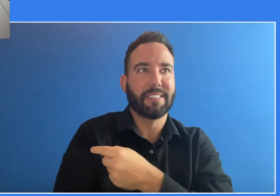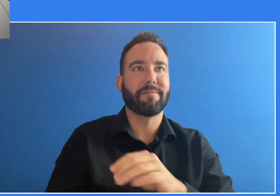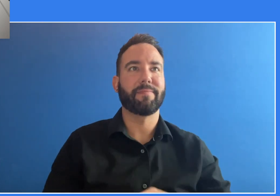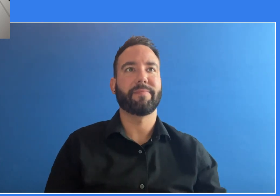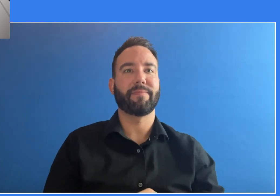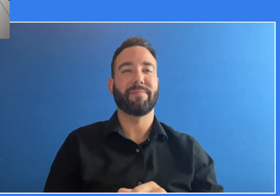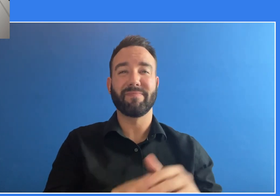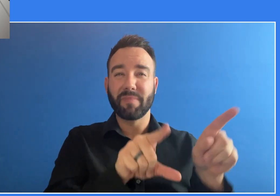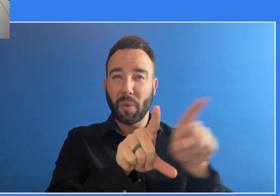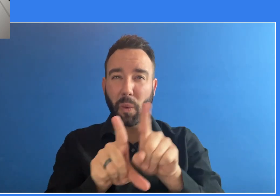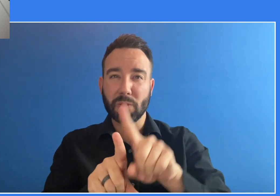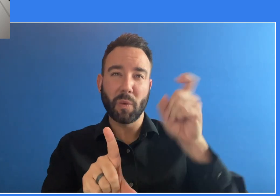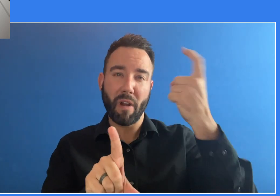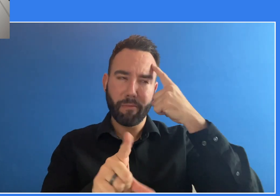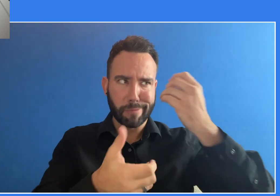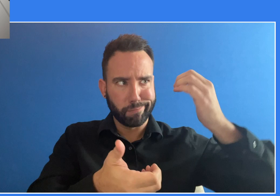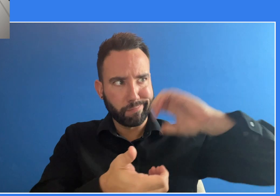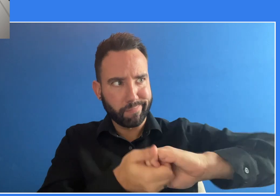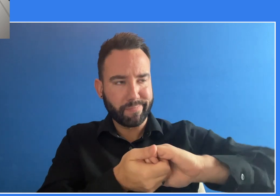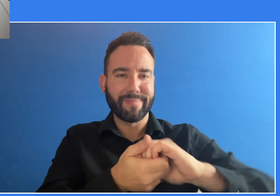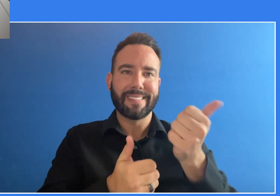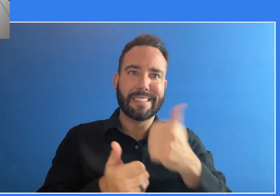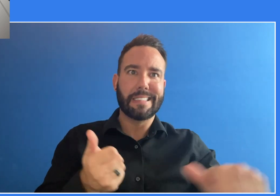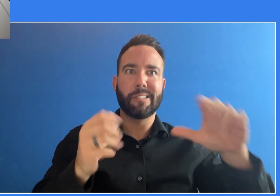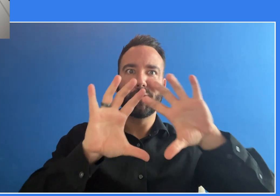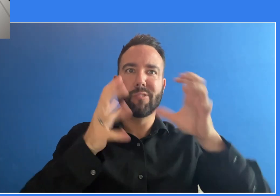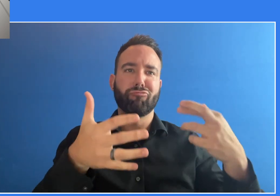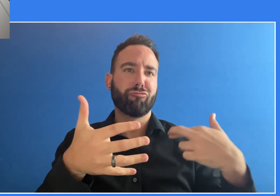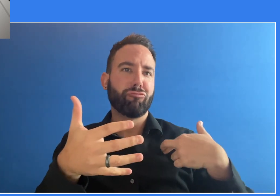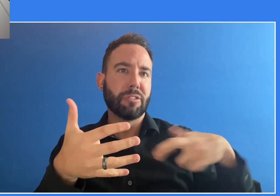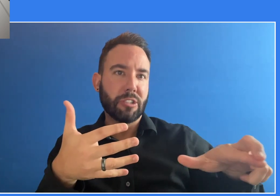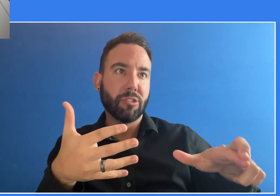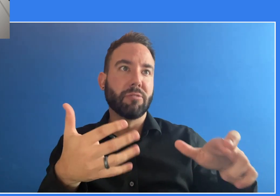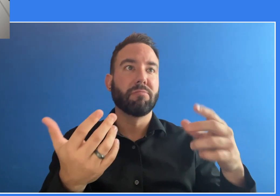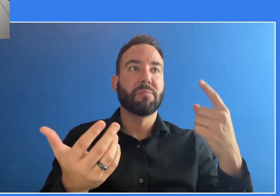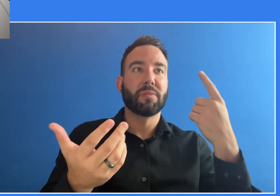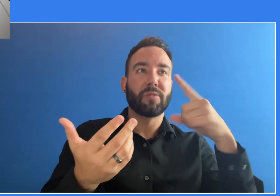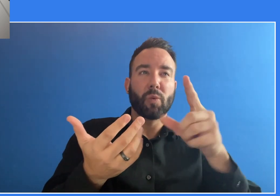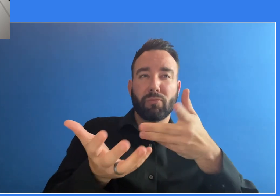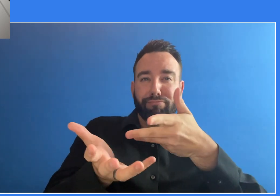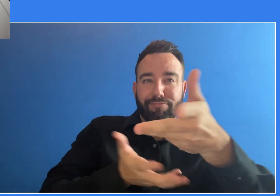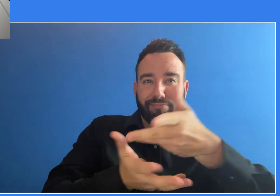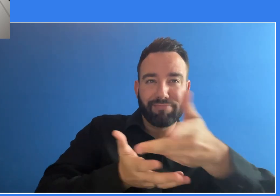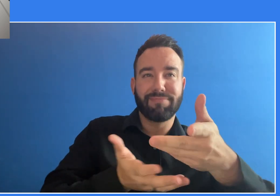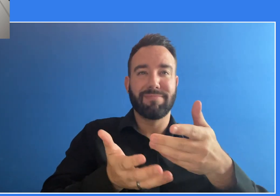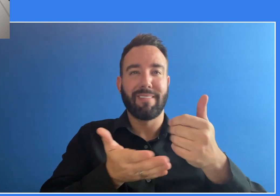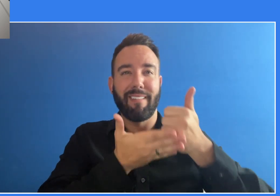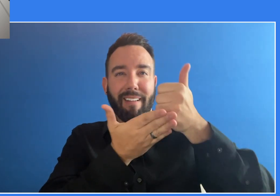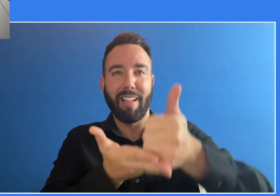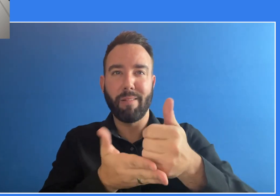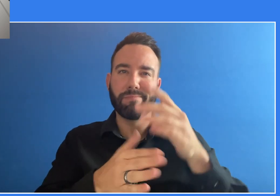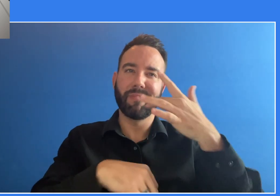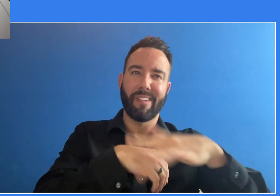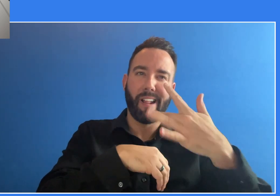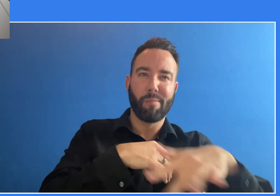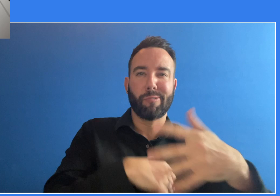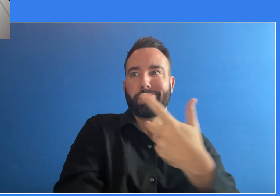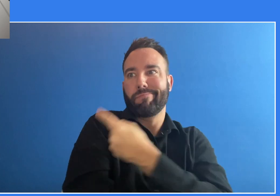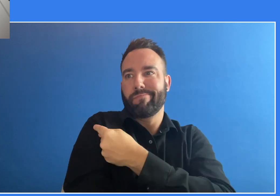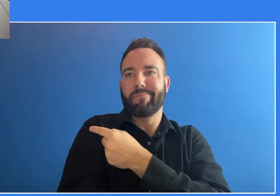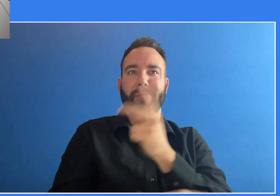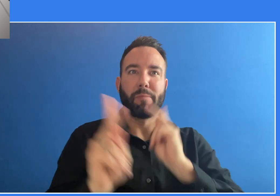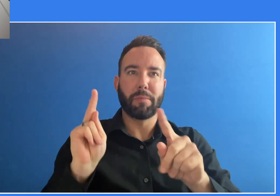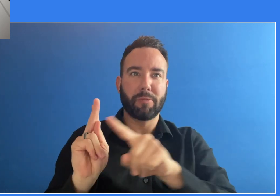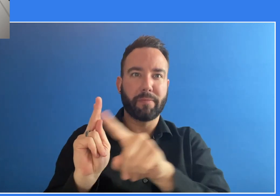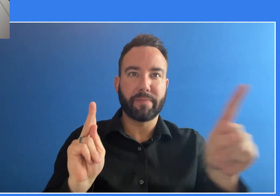personas de comunidades de minorías raciales y étnicas. Pueden colaborar con organizaciones de fe y de la comunidad para